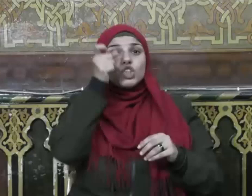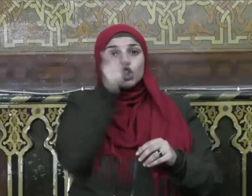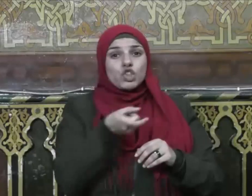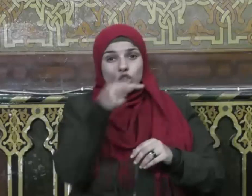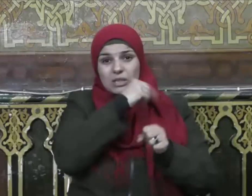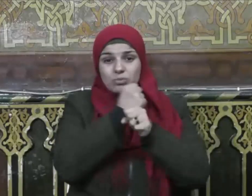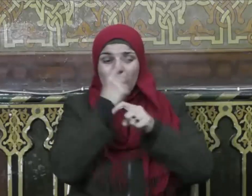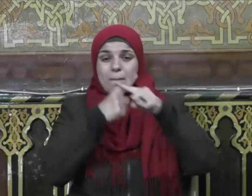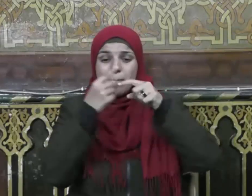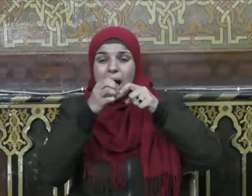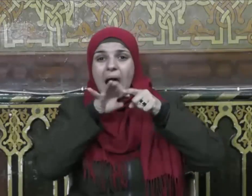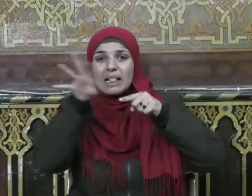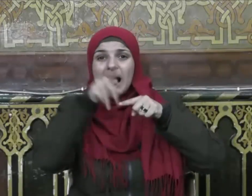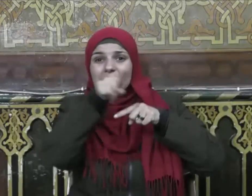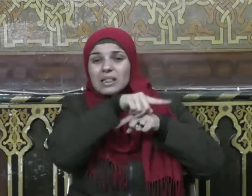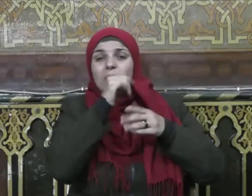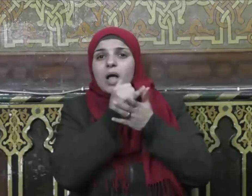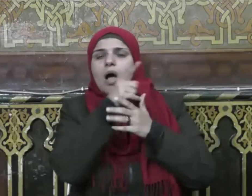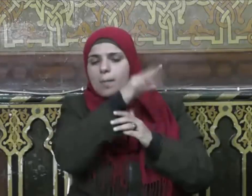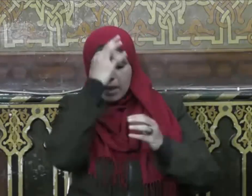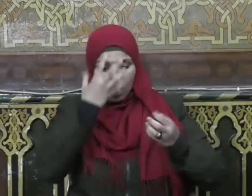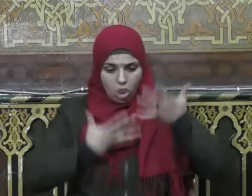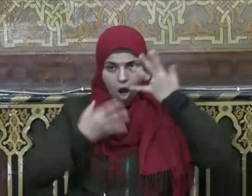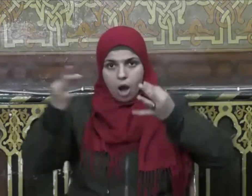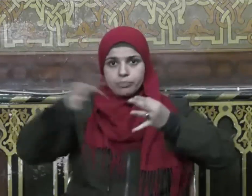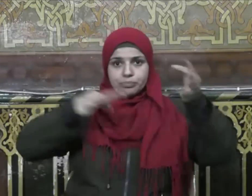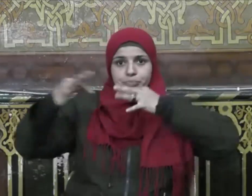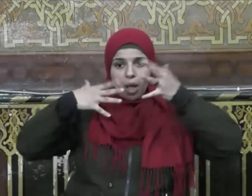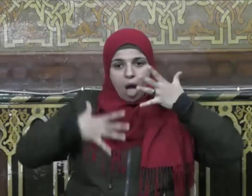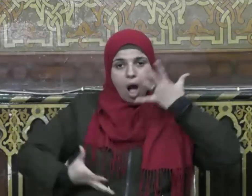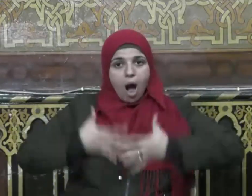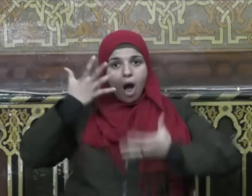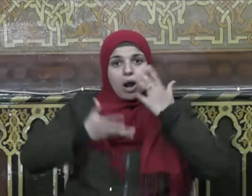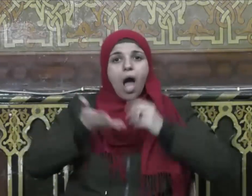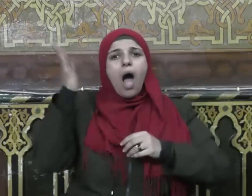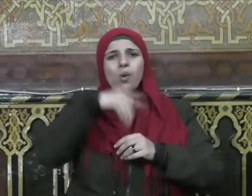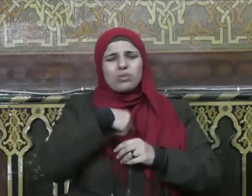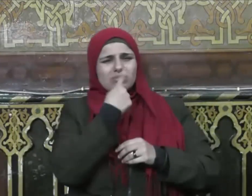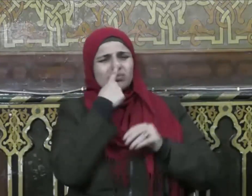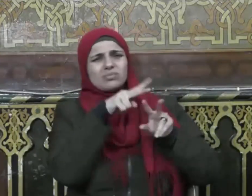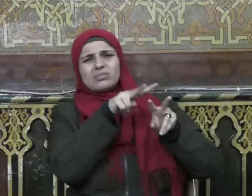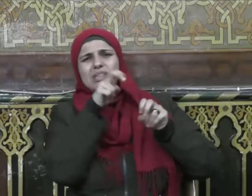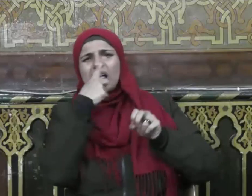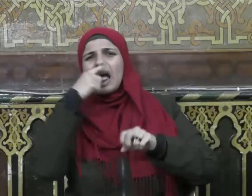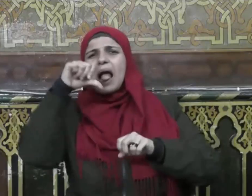إما أن يحرق ثيابك وإما أن تجد منه ريحاً خبيثة